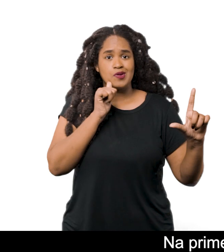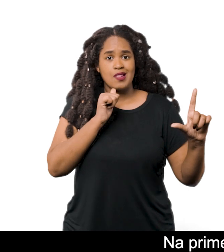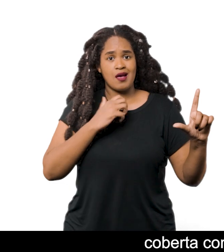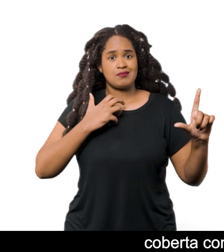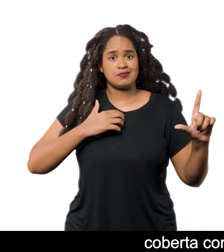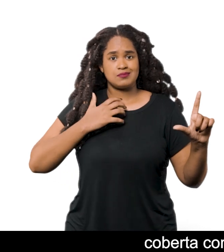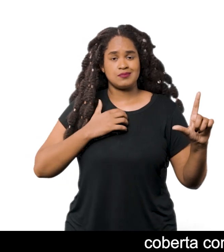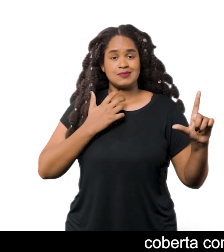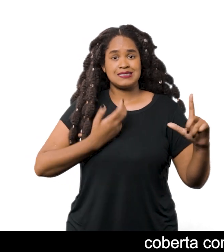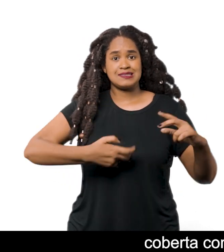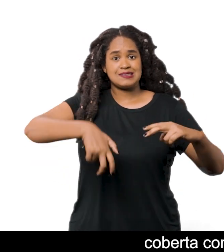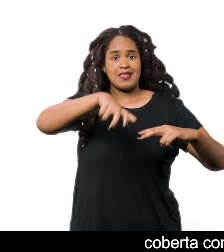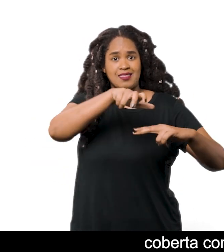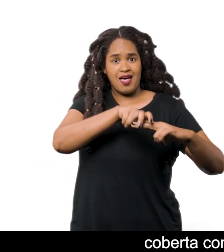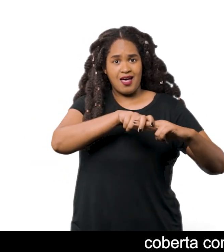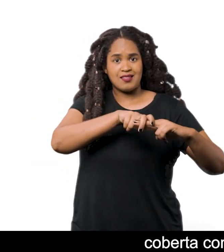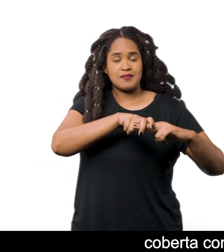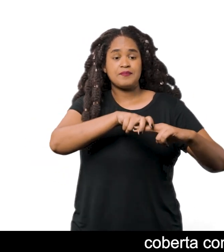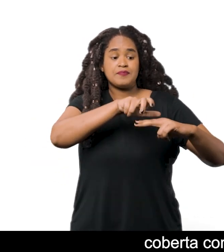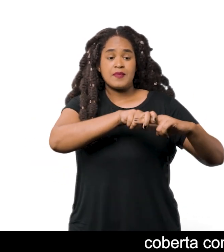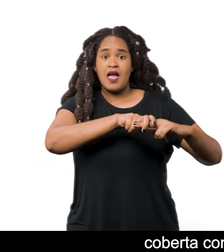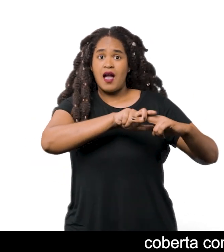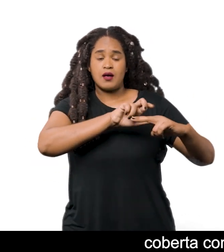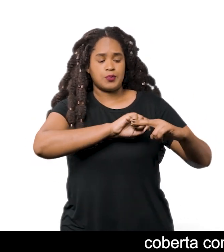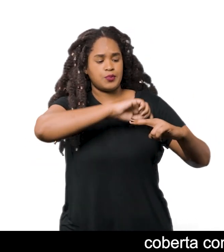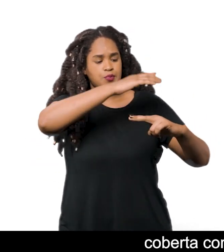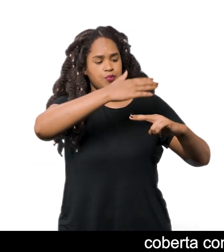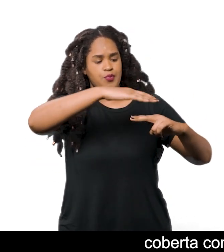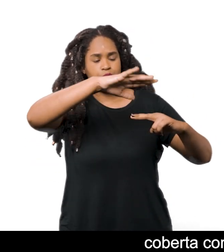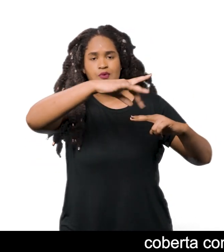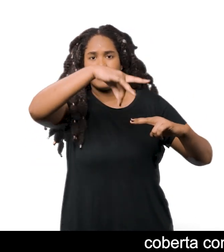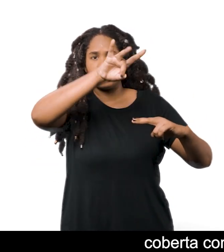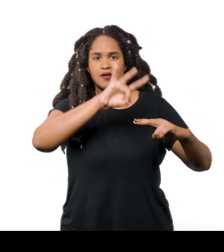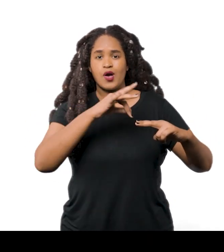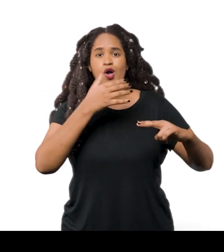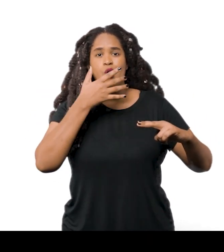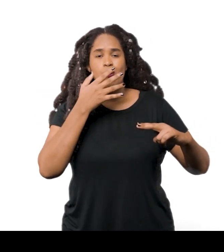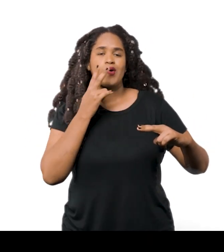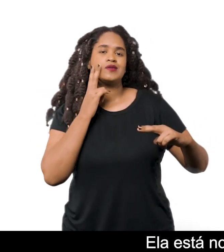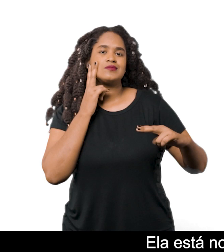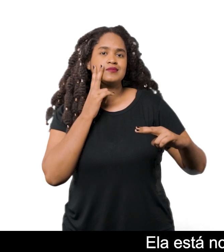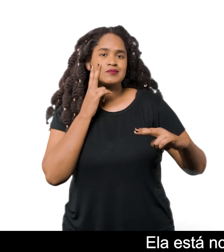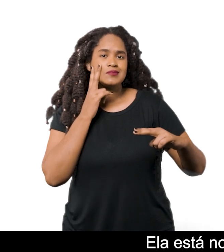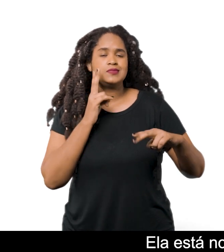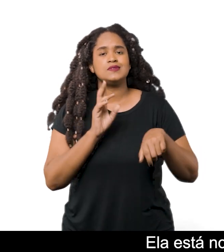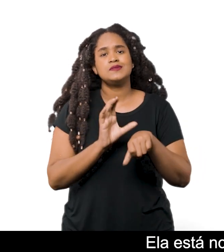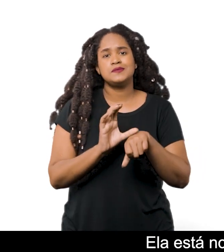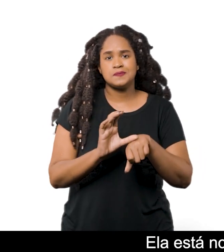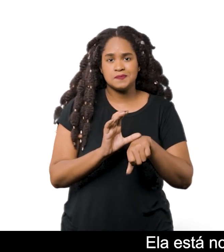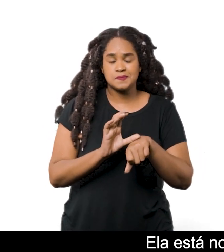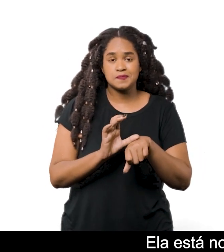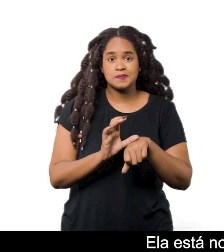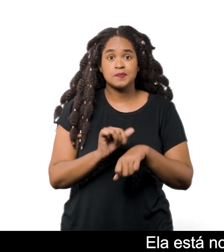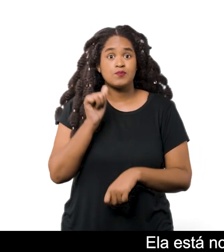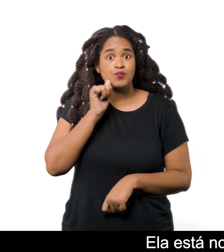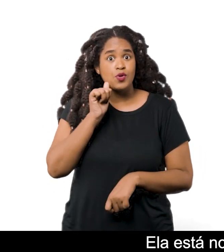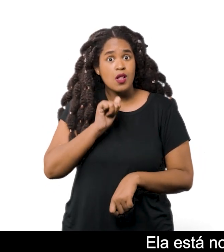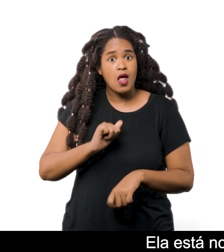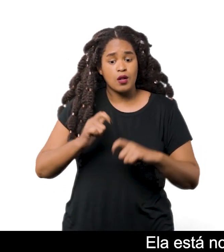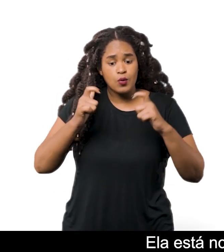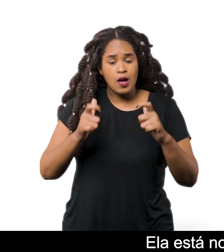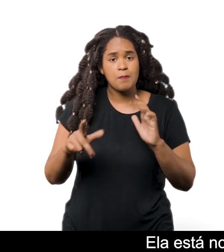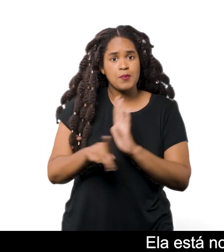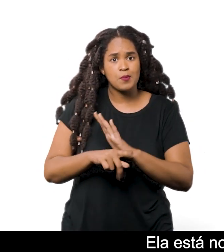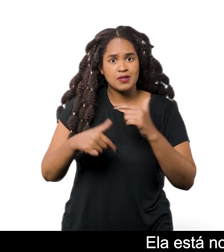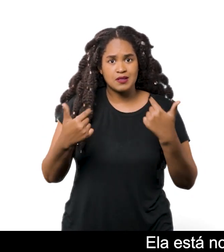numa cadeira coberta com uma manta peluda nas cores cinza e vinho Ela está no seu ateliê, fiando